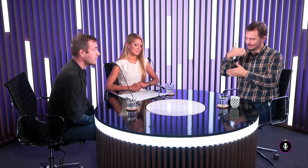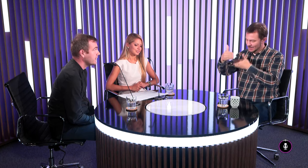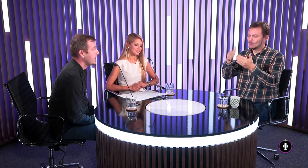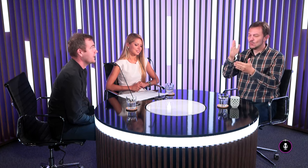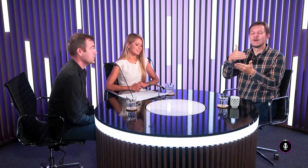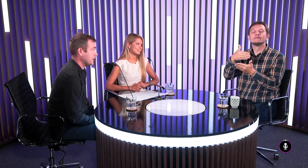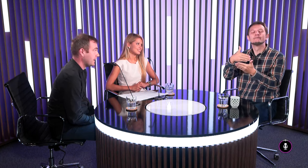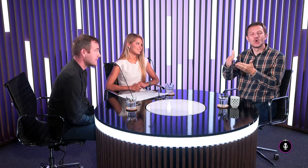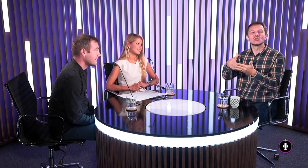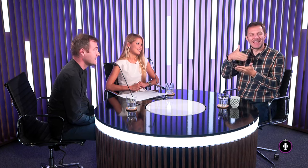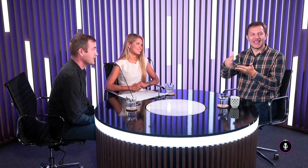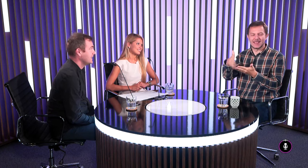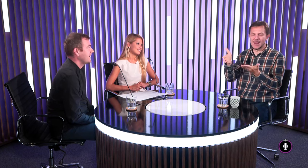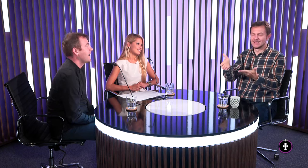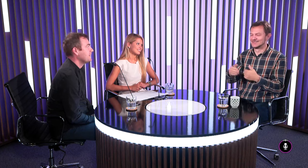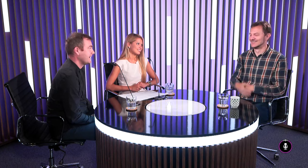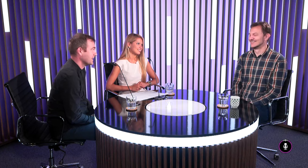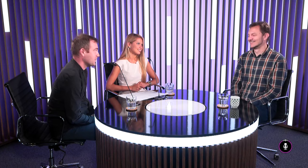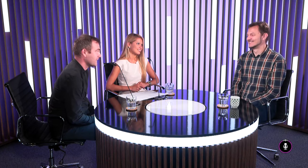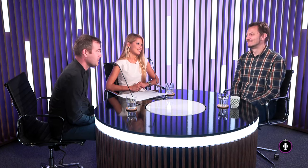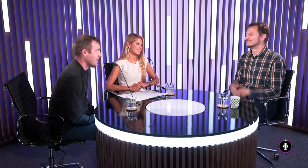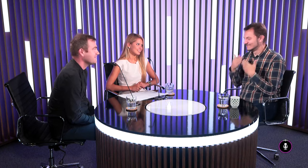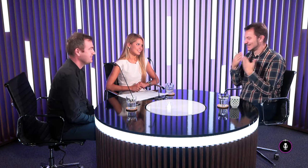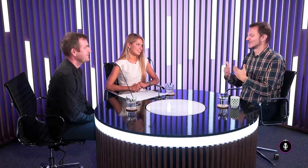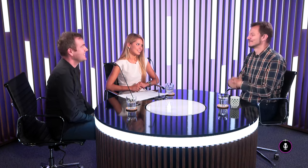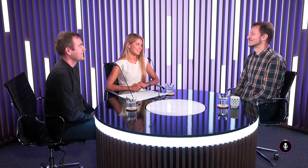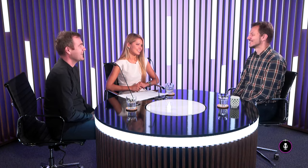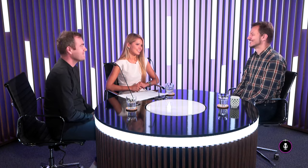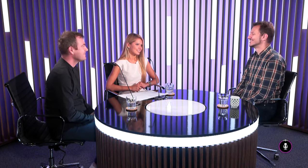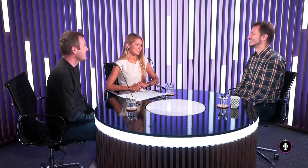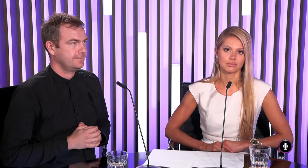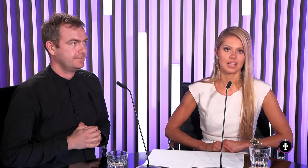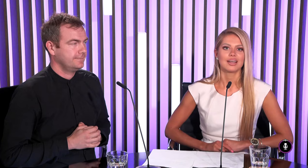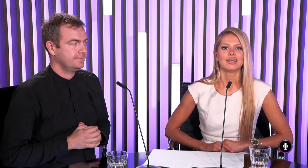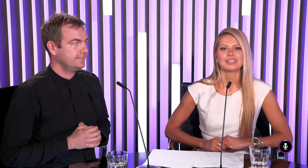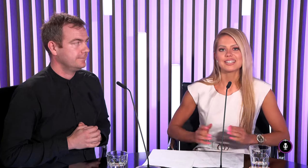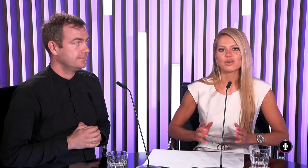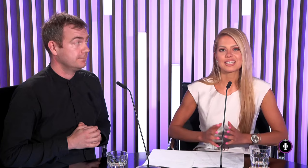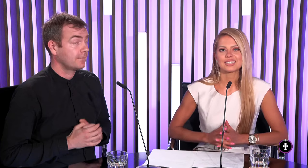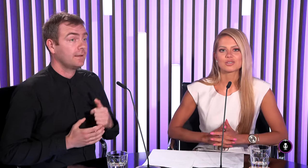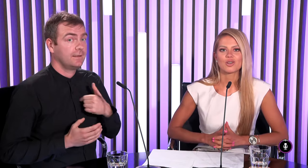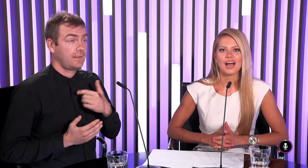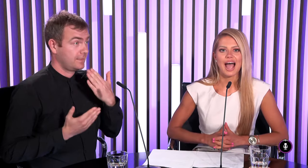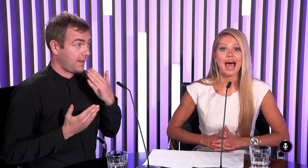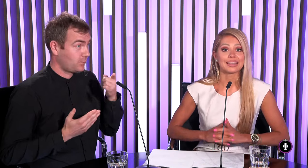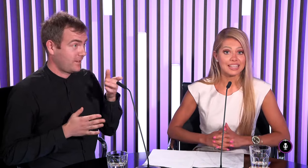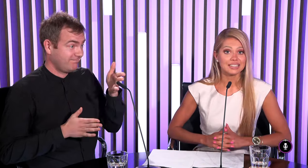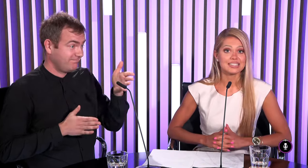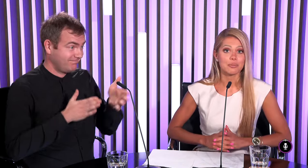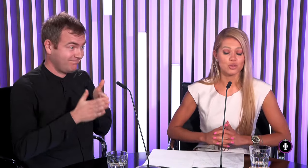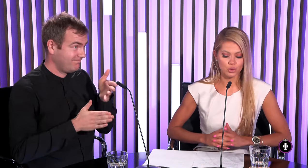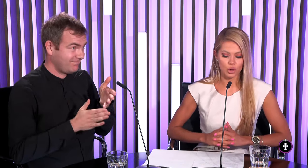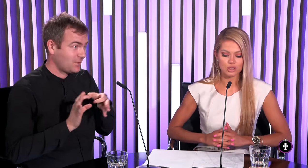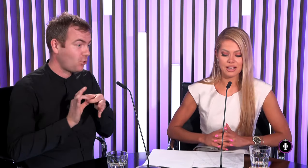funguje a držím jej palce aby je nadalej pokračovala Ďakujem Ja ďakujem za tieto slova a